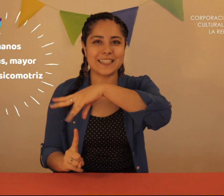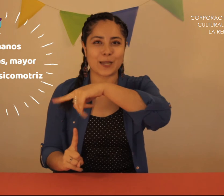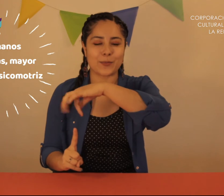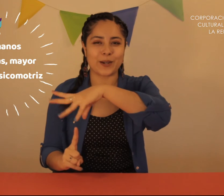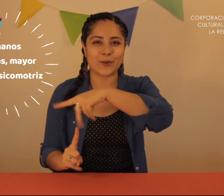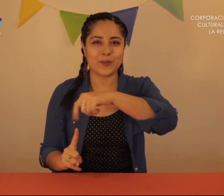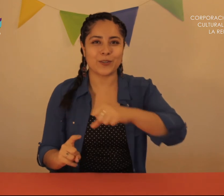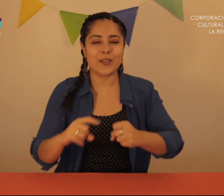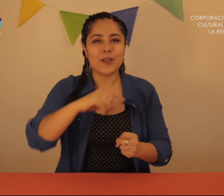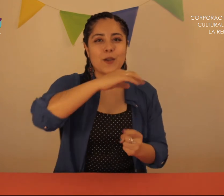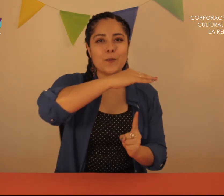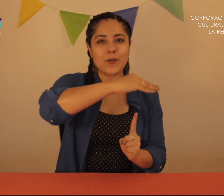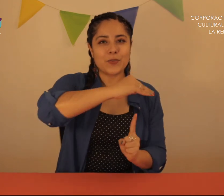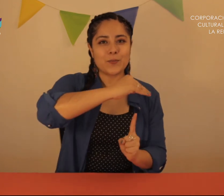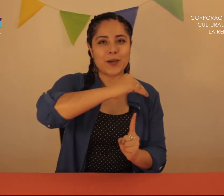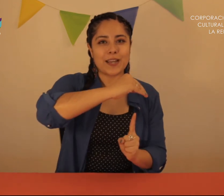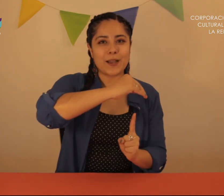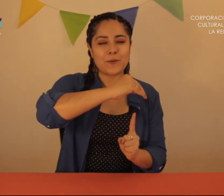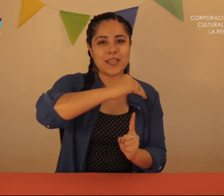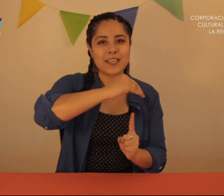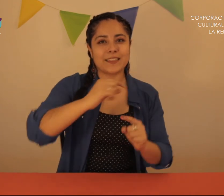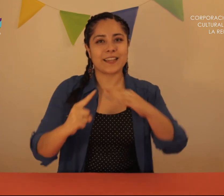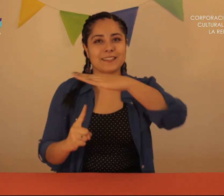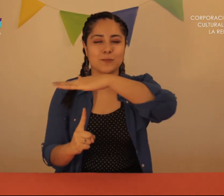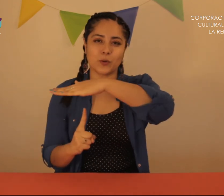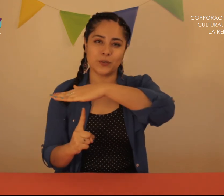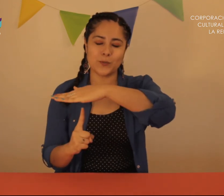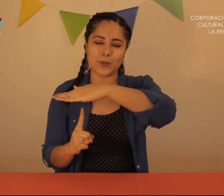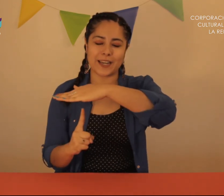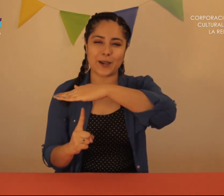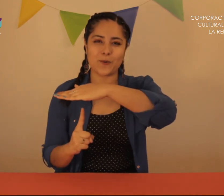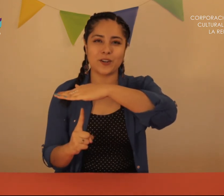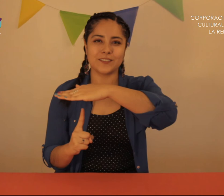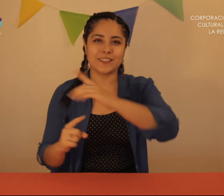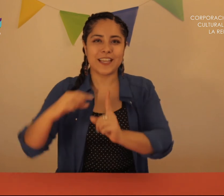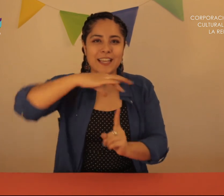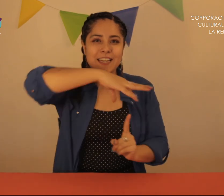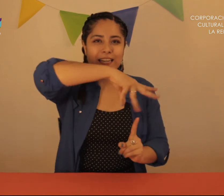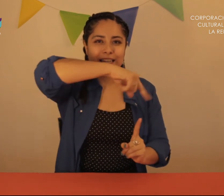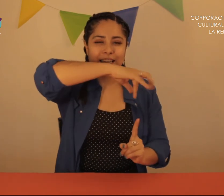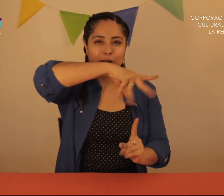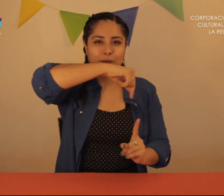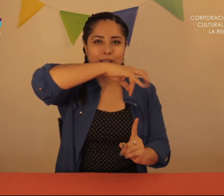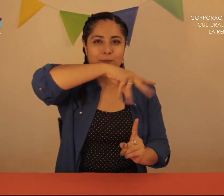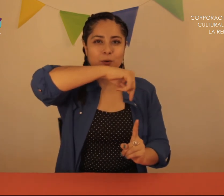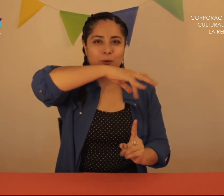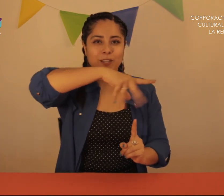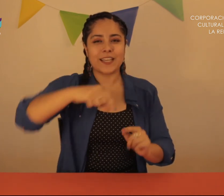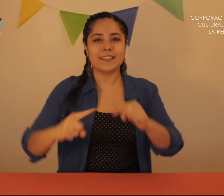chaparrón Ponte un paragüítas Ponte un paragón Niña, no te mojes